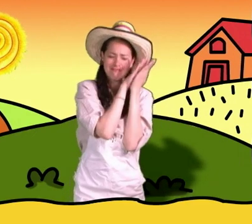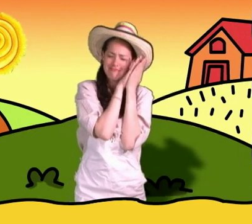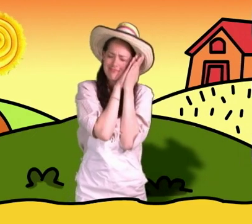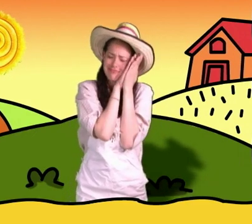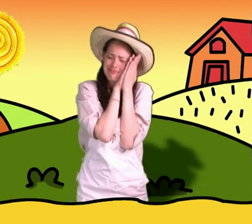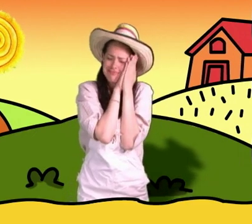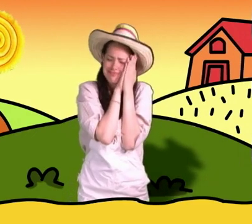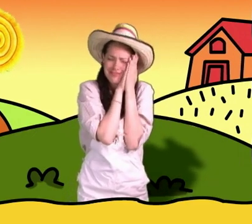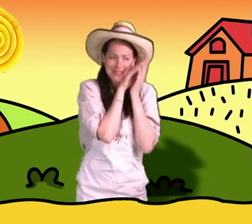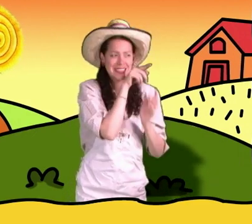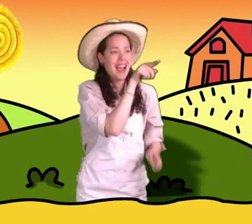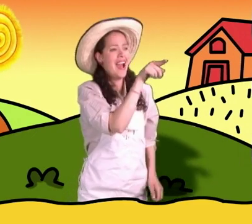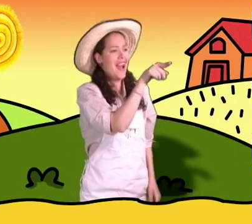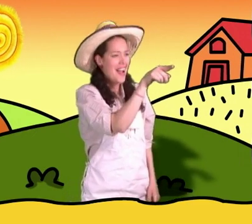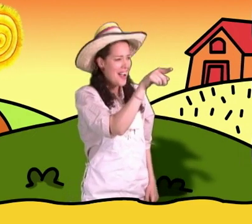duermen y descansan.